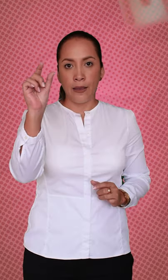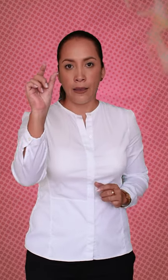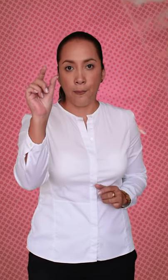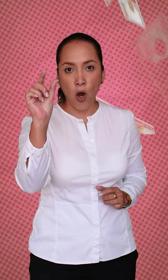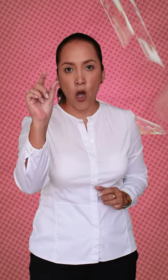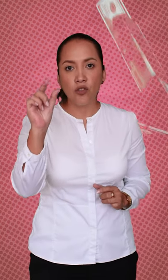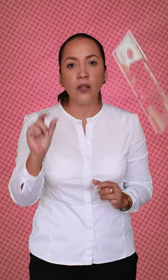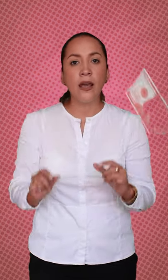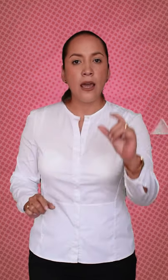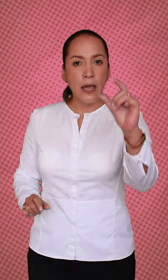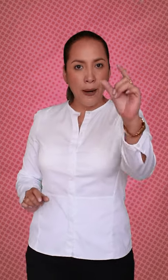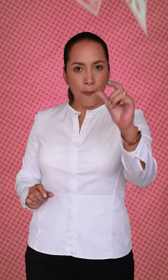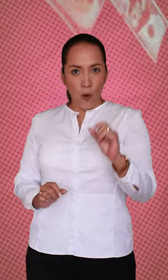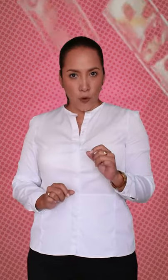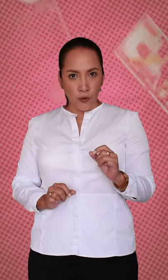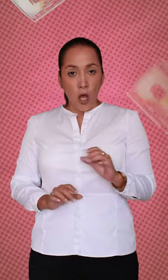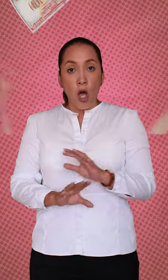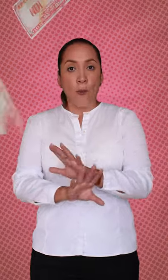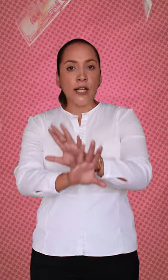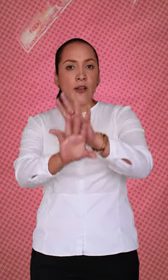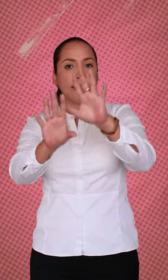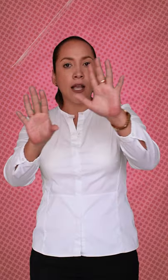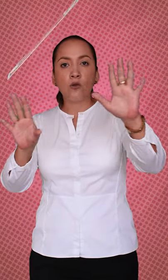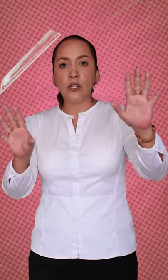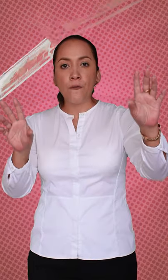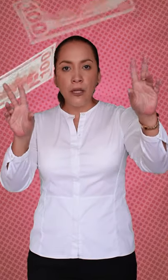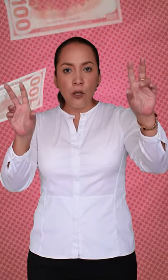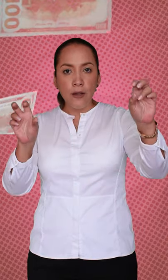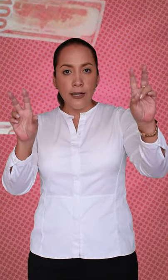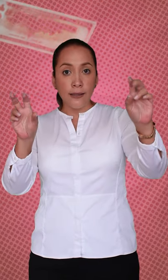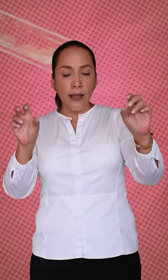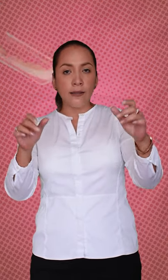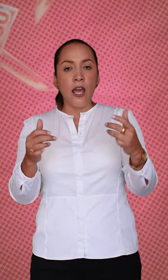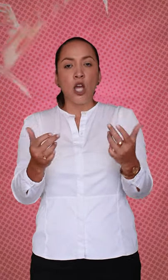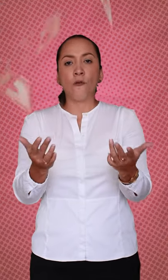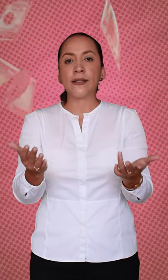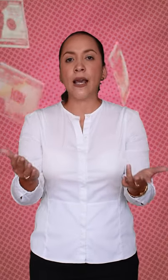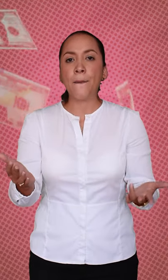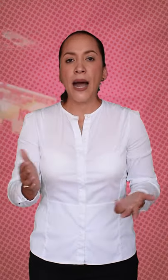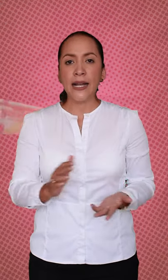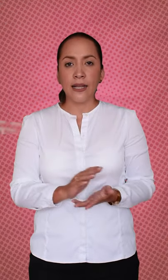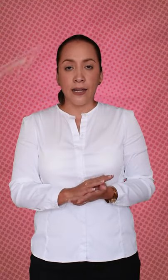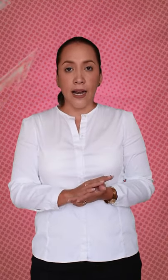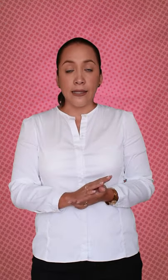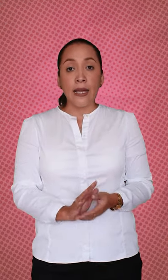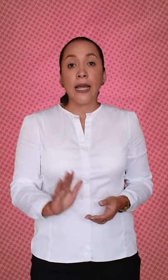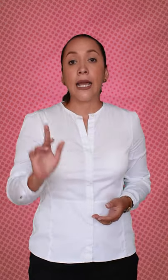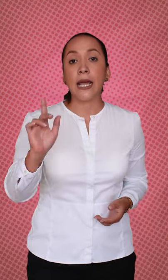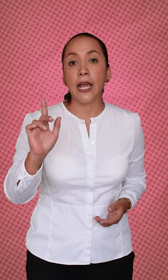de pocos y para pocos. Por eso existían un sinfín de universidades que ofrecían varias carreras y que